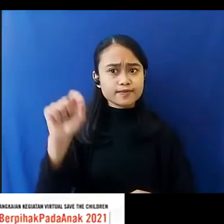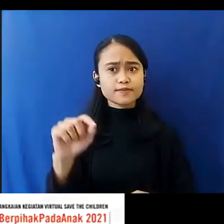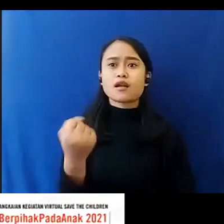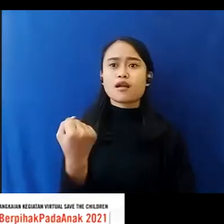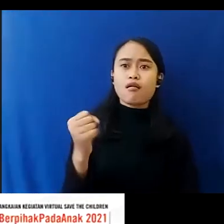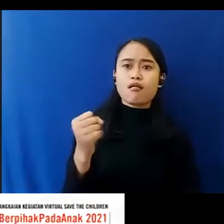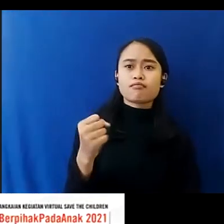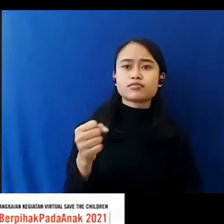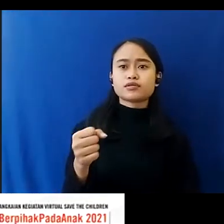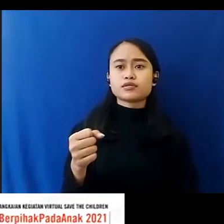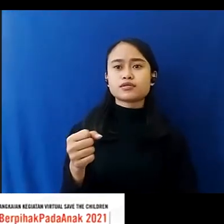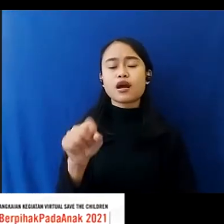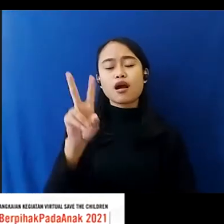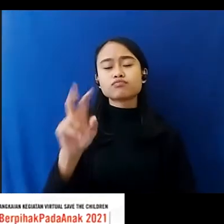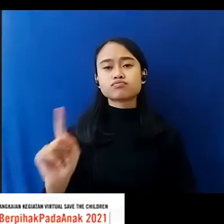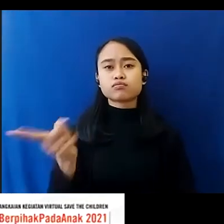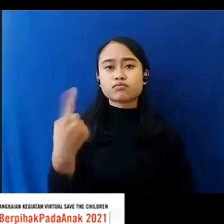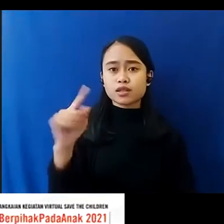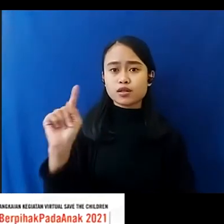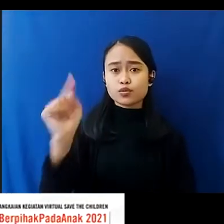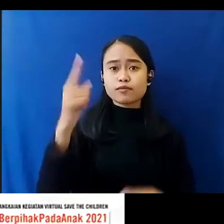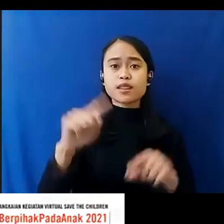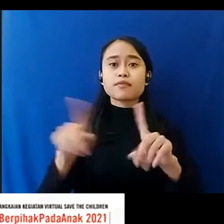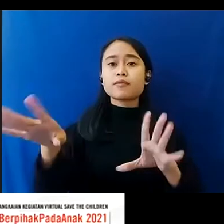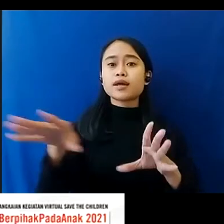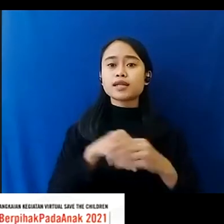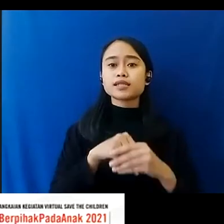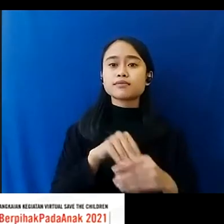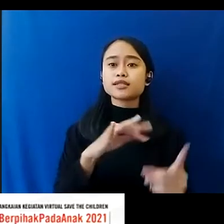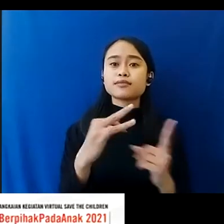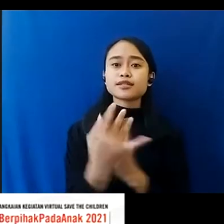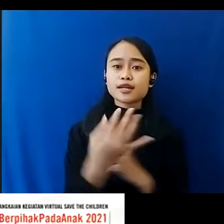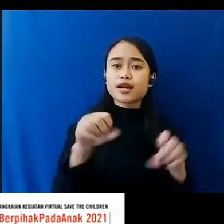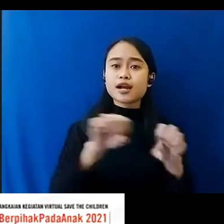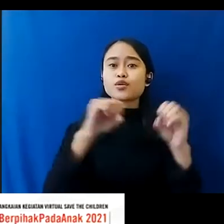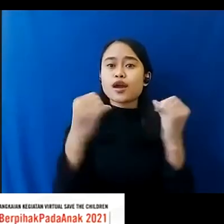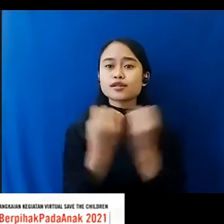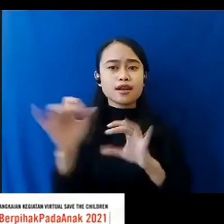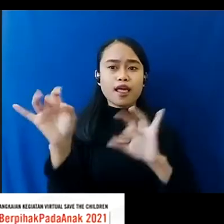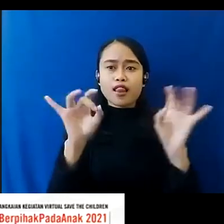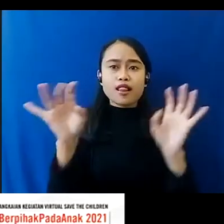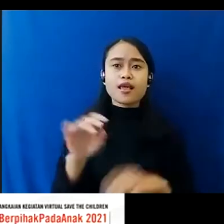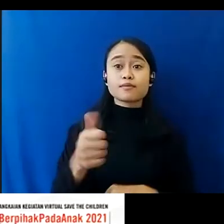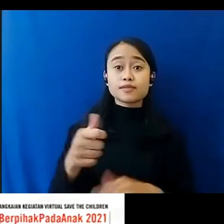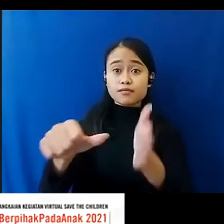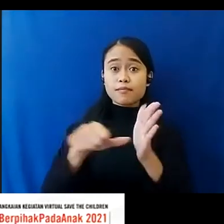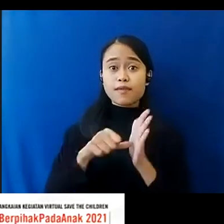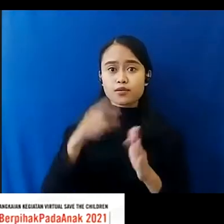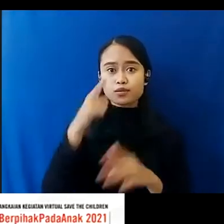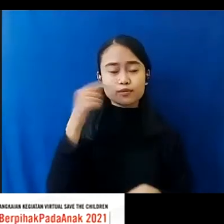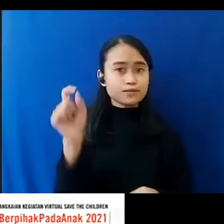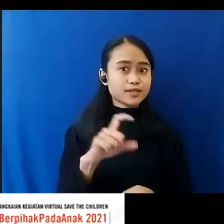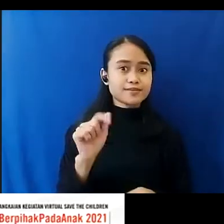Mengandalkan Dari Pemerintah Saja Tetapi Partisipasi Dari Masyarakat Organisasi Dan Lain-lain Itu Bisa Membantu Untuk Mempercepat Seperti itu